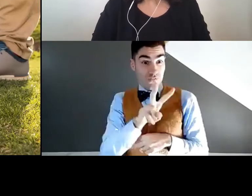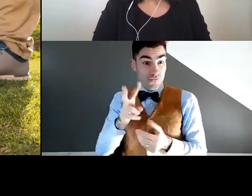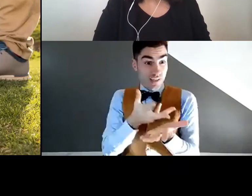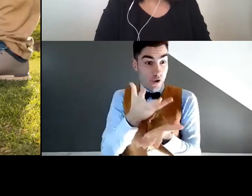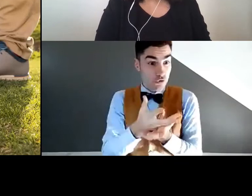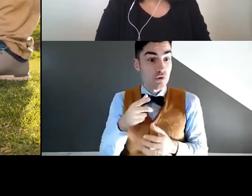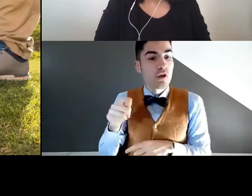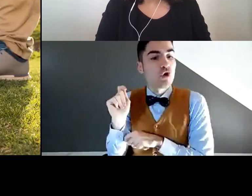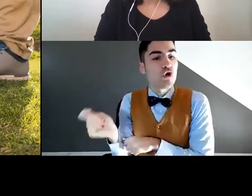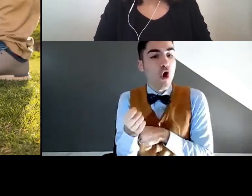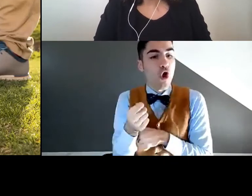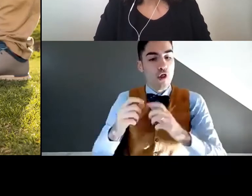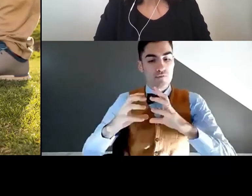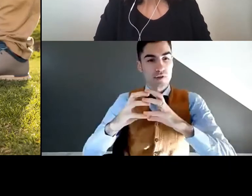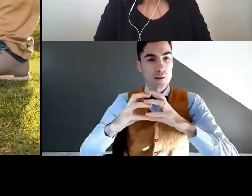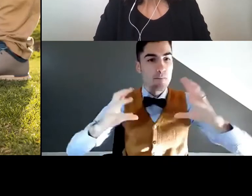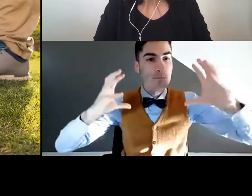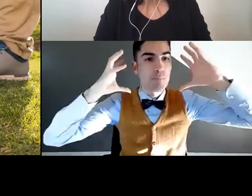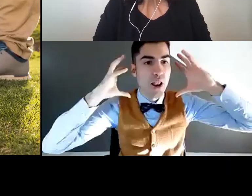Prima di passare a questo racconto